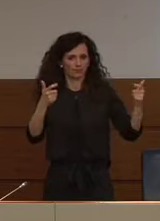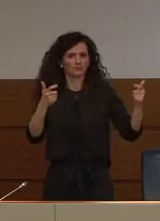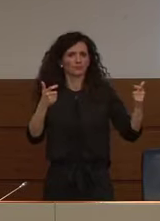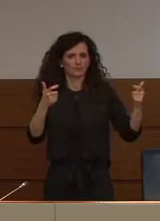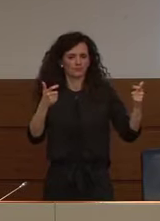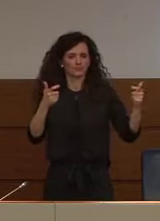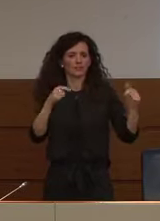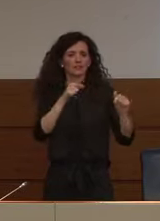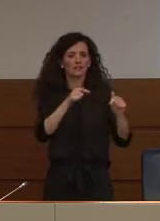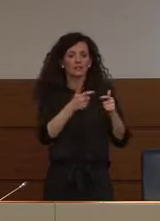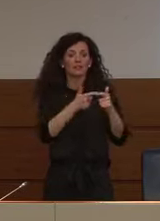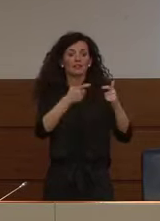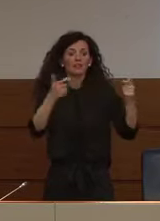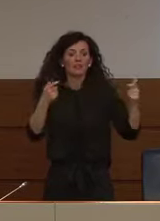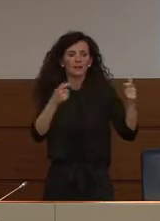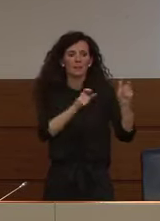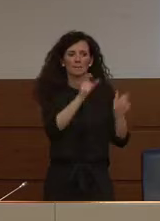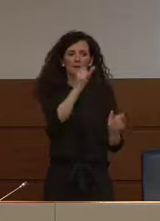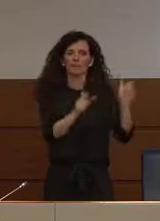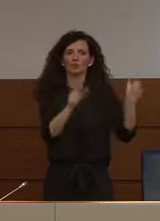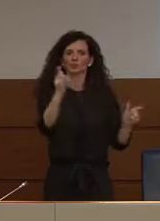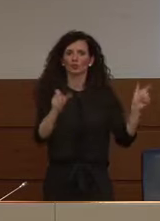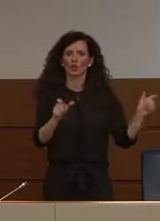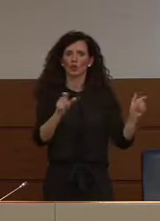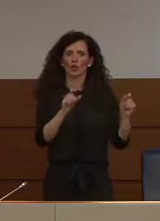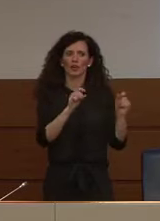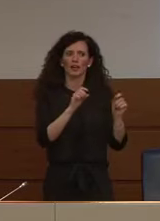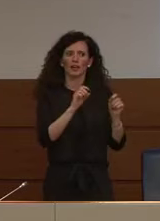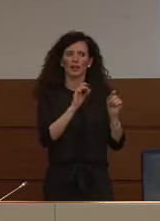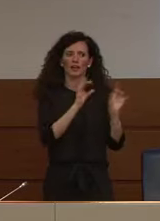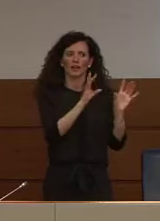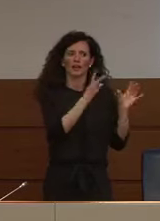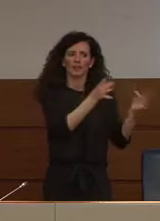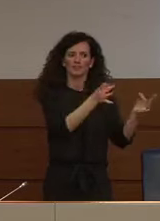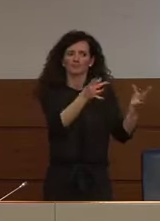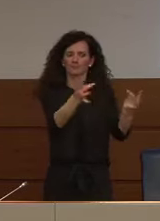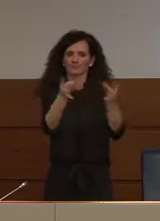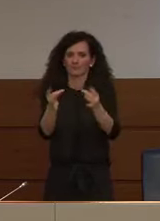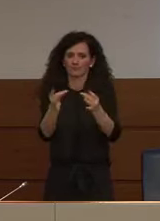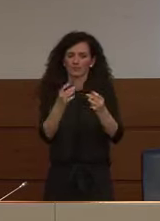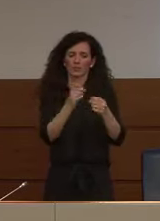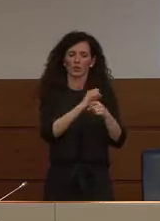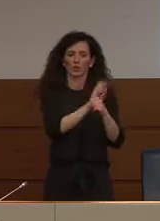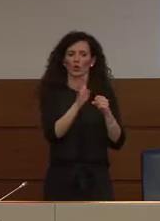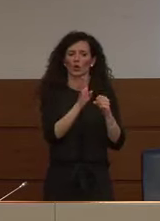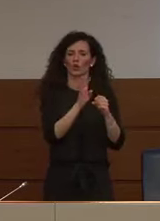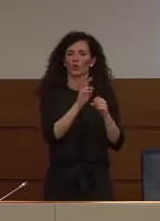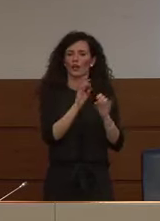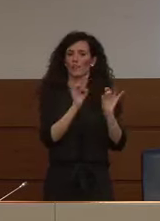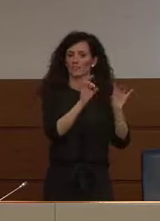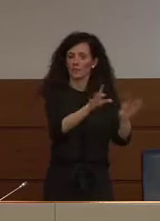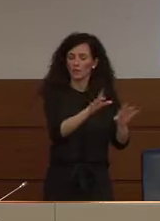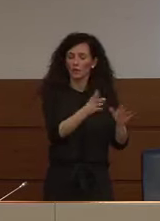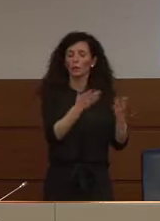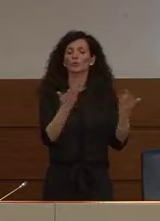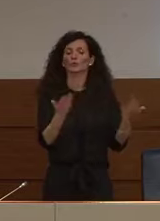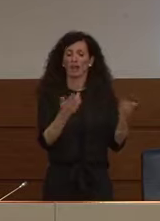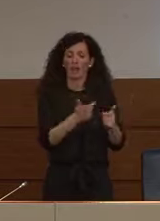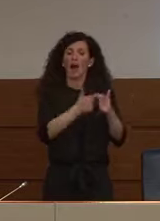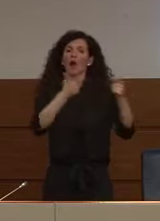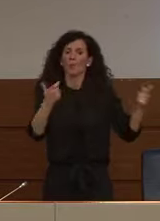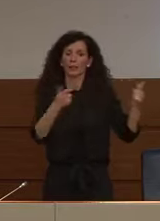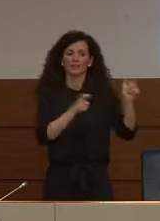del numero degli infetti sia ahimè del numero delle persone che sfortunatamente non ce la